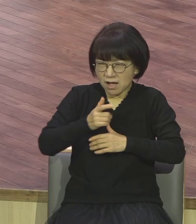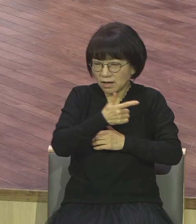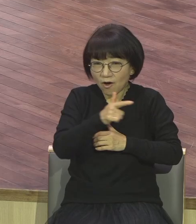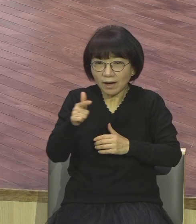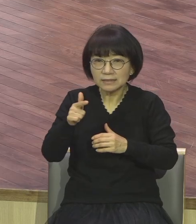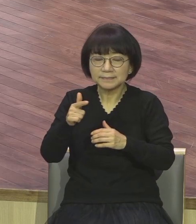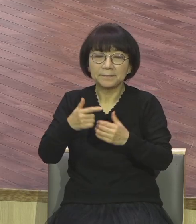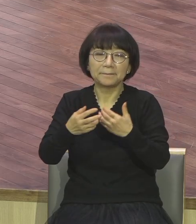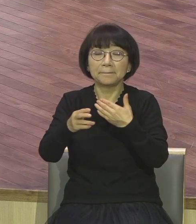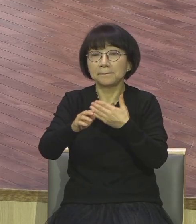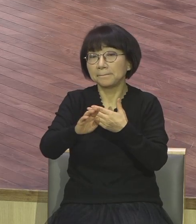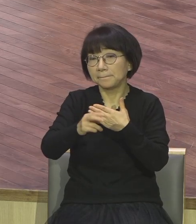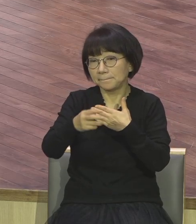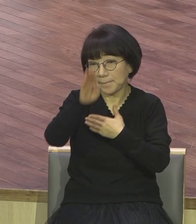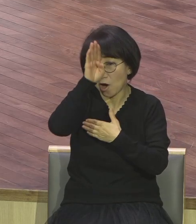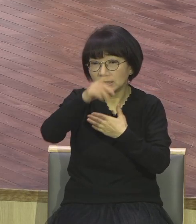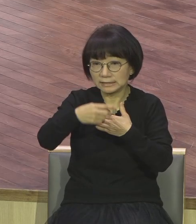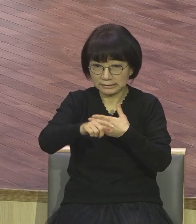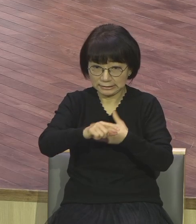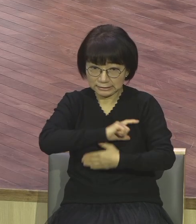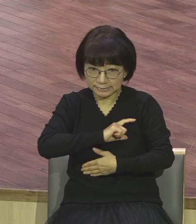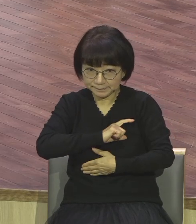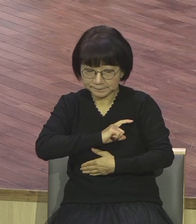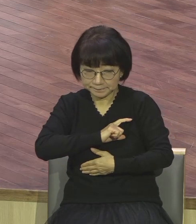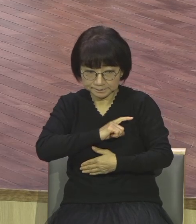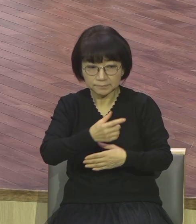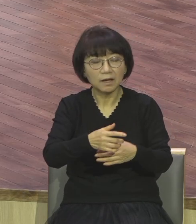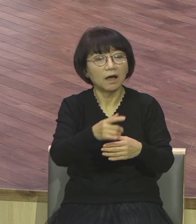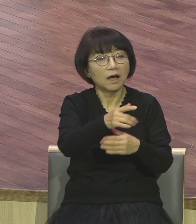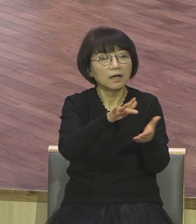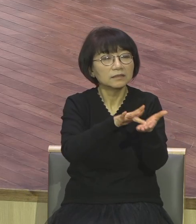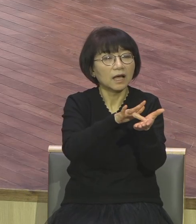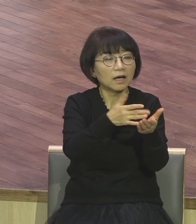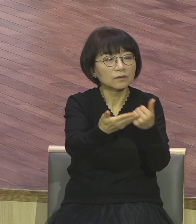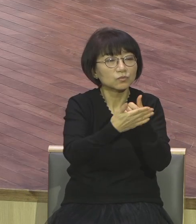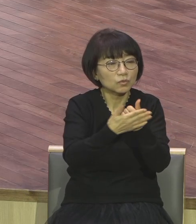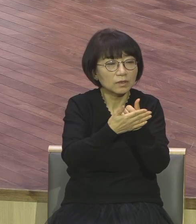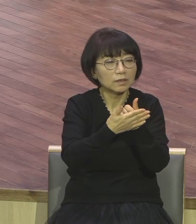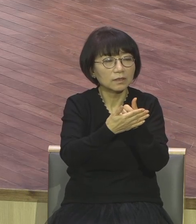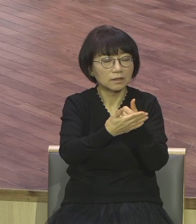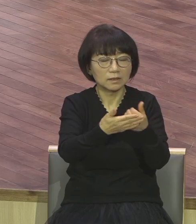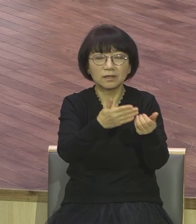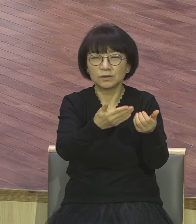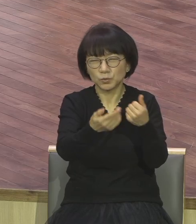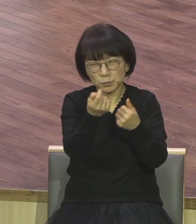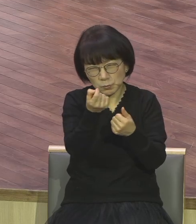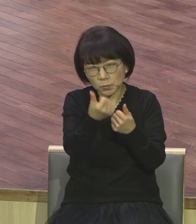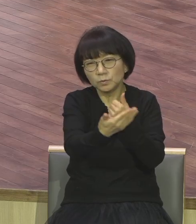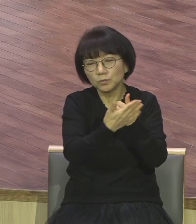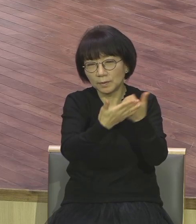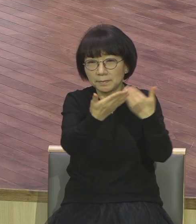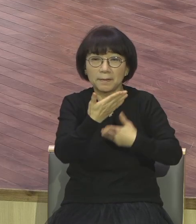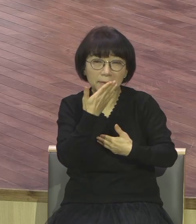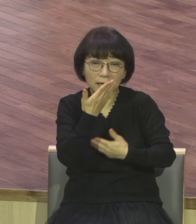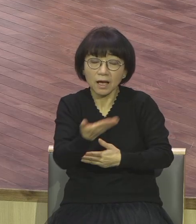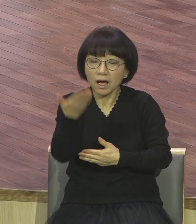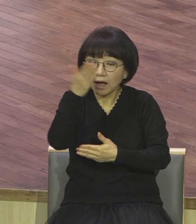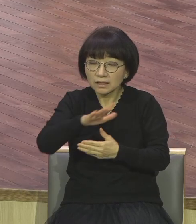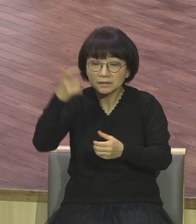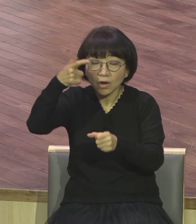것들은 어느 정도는 회복될 수 있어요 그러나 영적 문제는 전혀 다른 겁니다